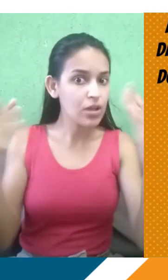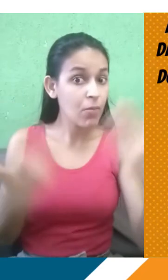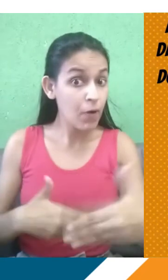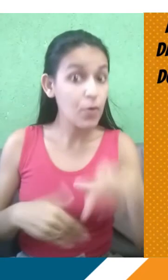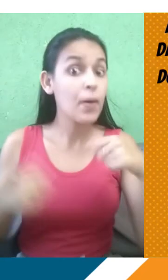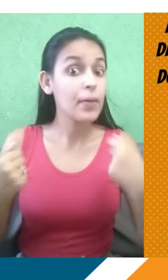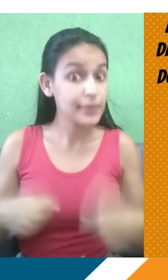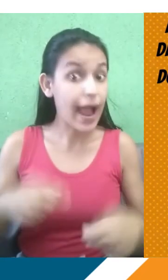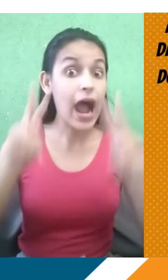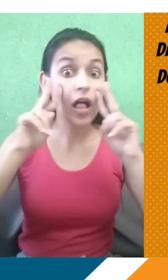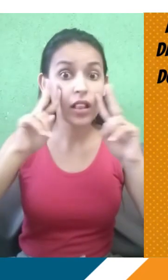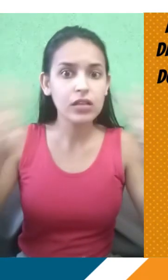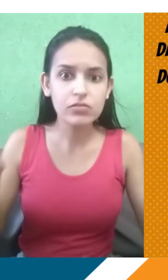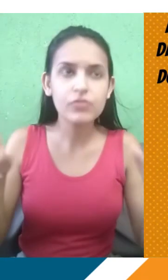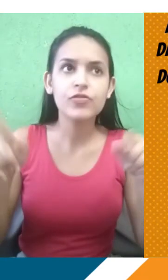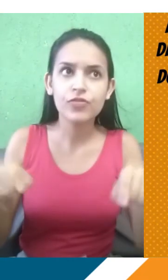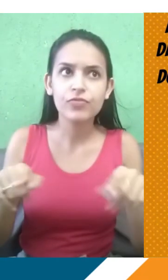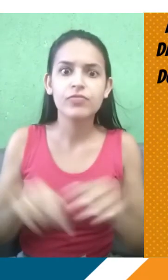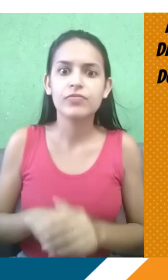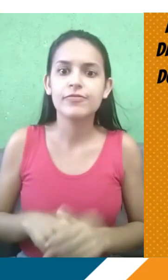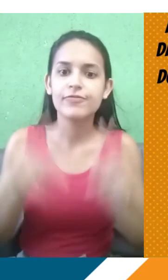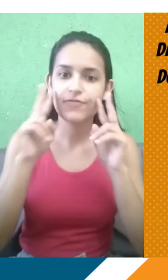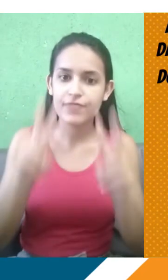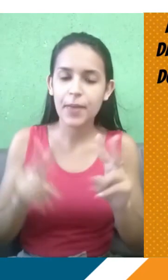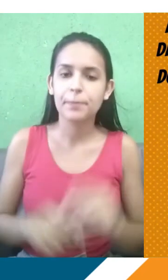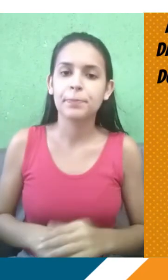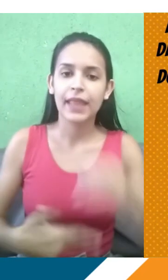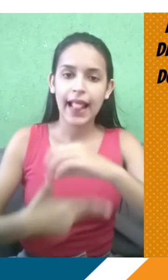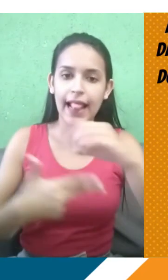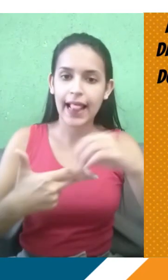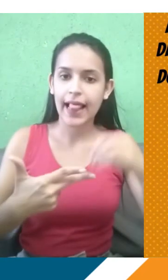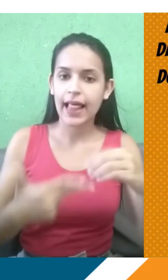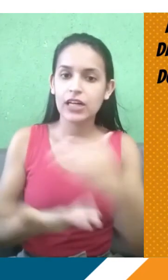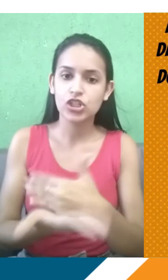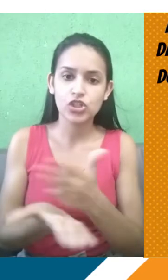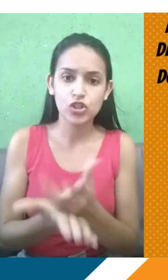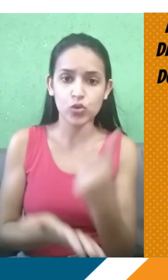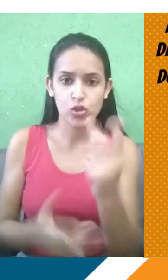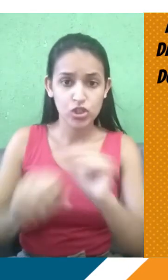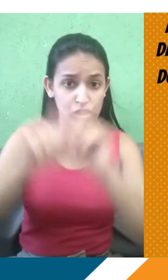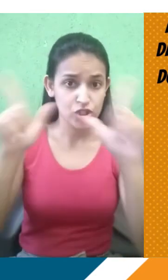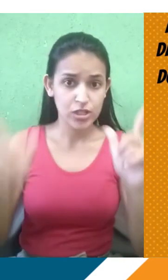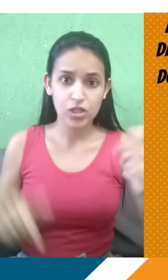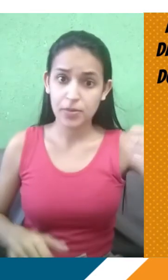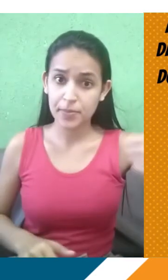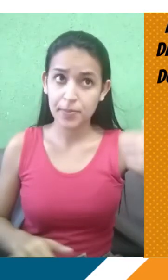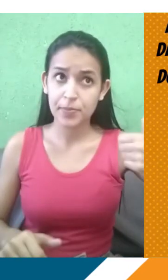É muito importante que vocês fiquem atentos a essas datas. Então, aqui a gente tem a data do Enem. Ele vai se dividir em dois dias, né? Como já é de praxe. O primeiro dia